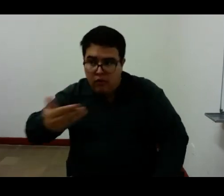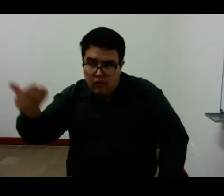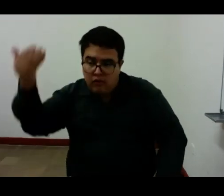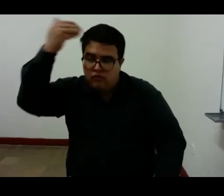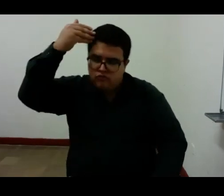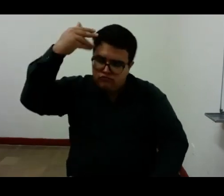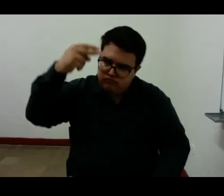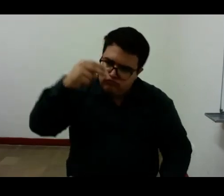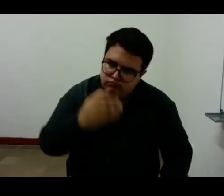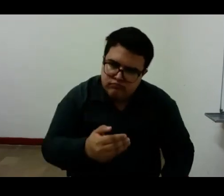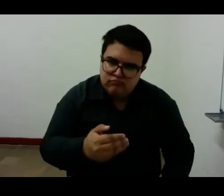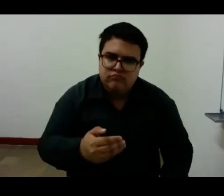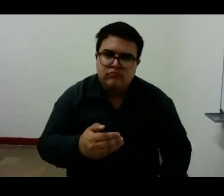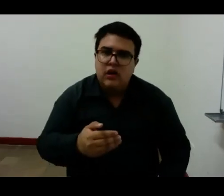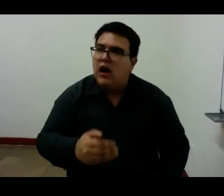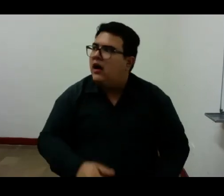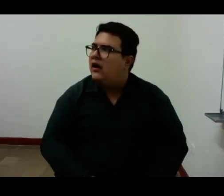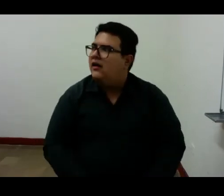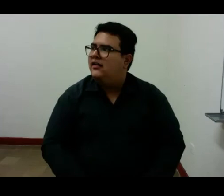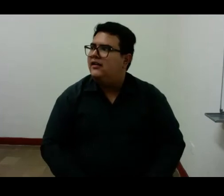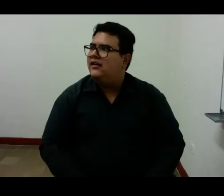apunte número 5